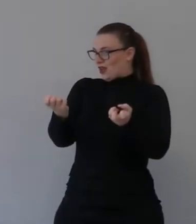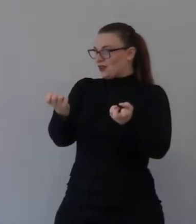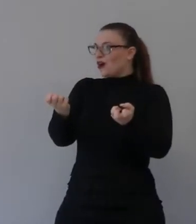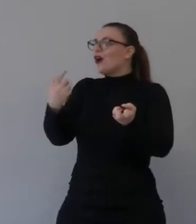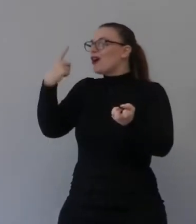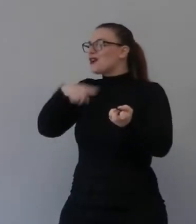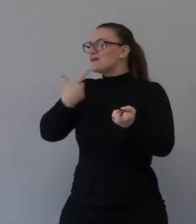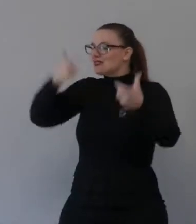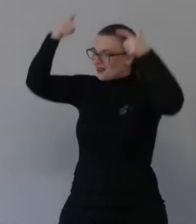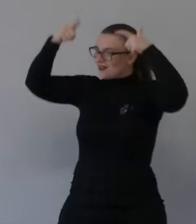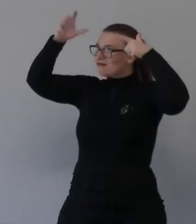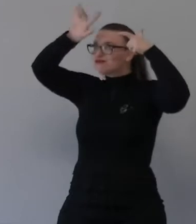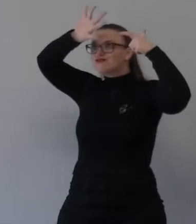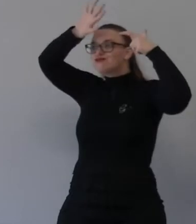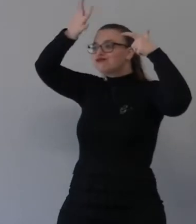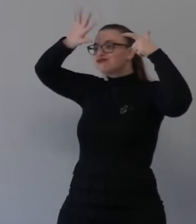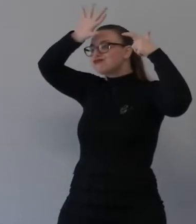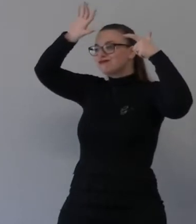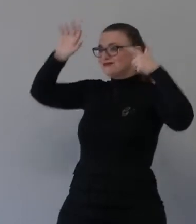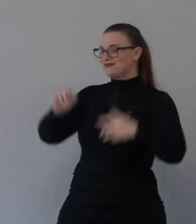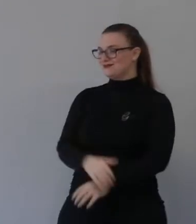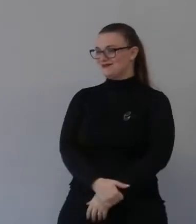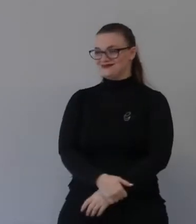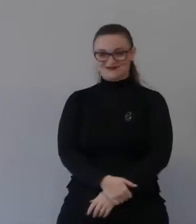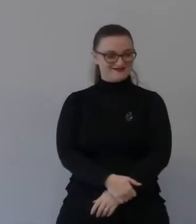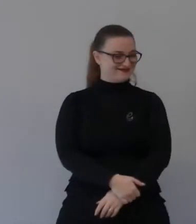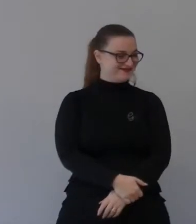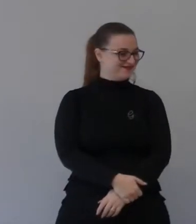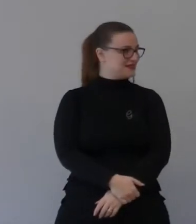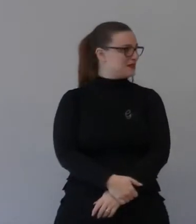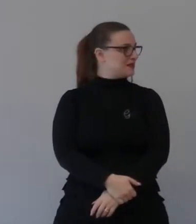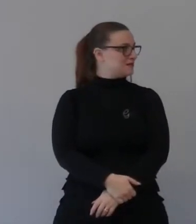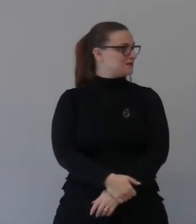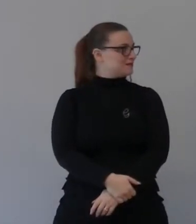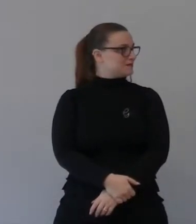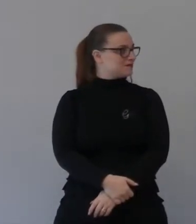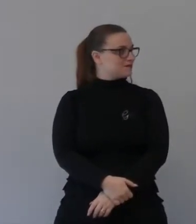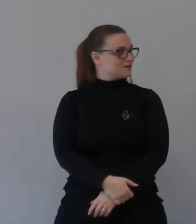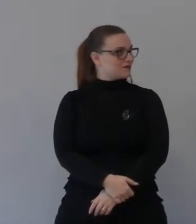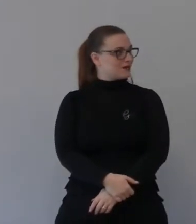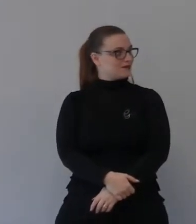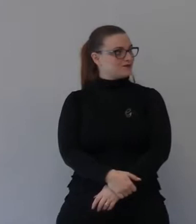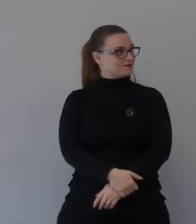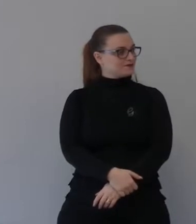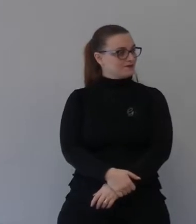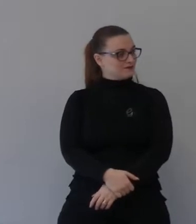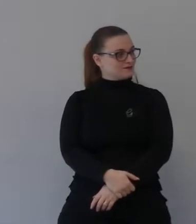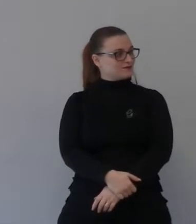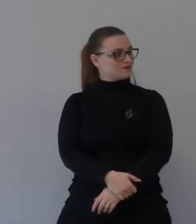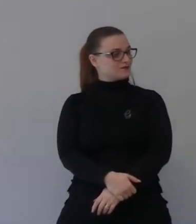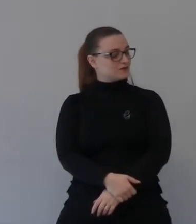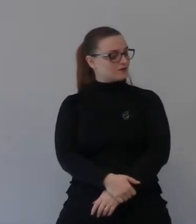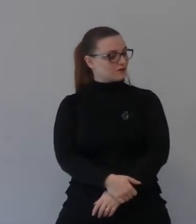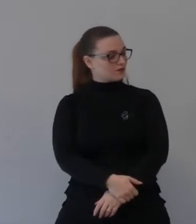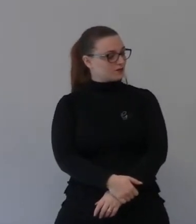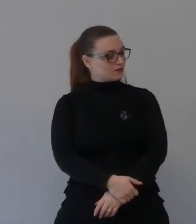per mostrare l'umiliazione della morte chi era addolorato ancora si ricorda